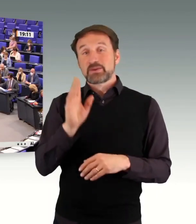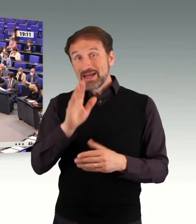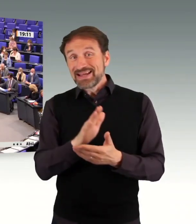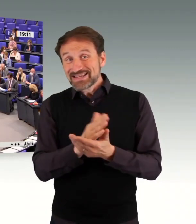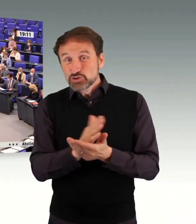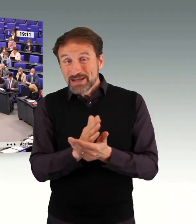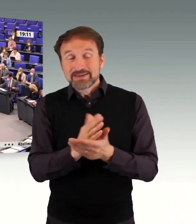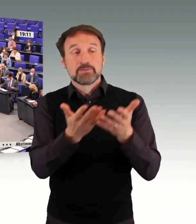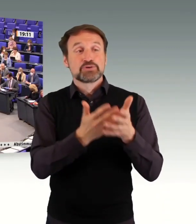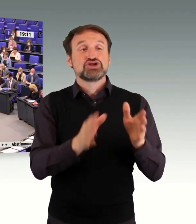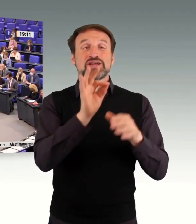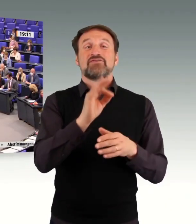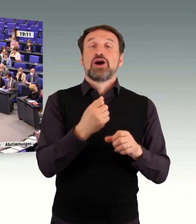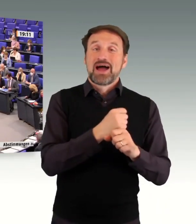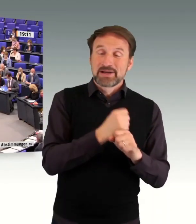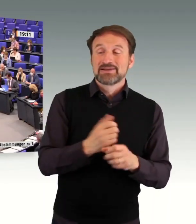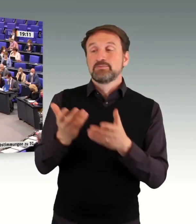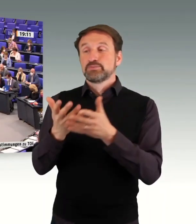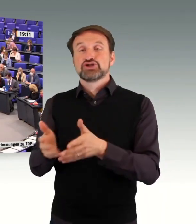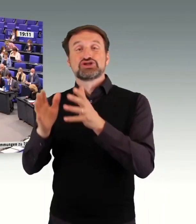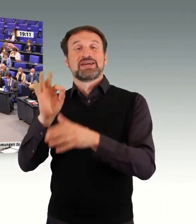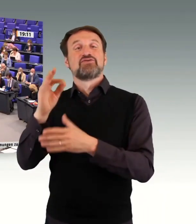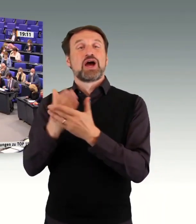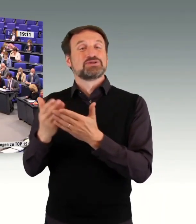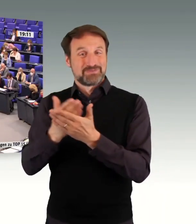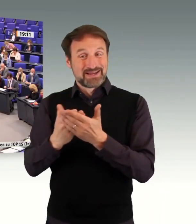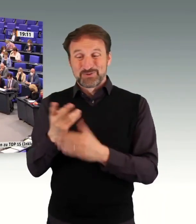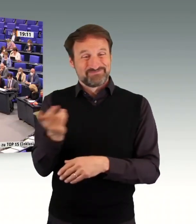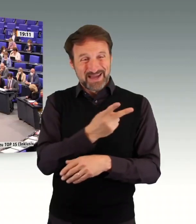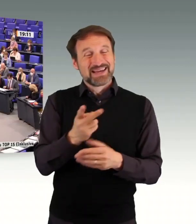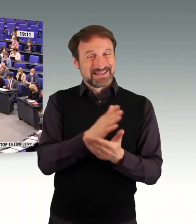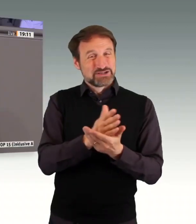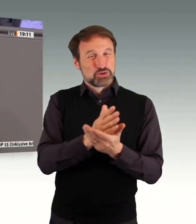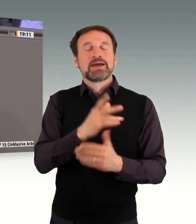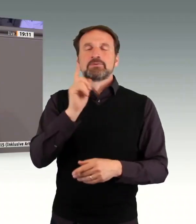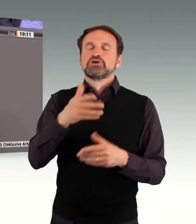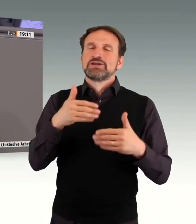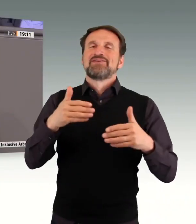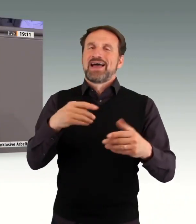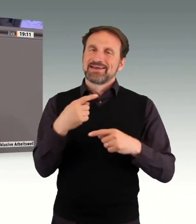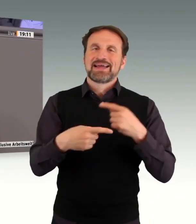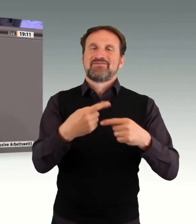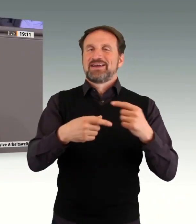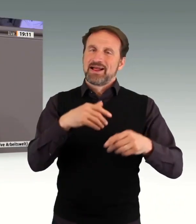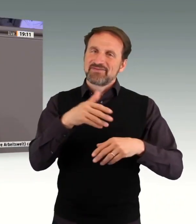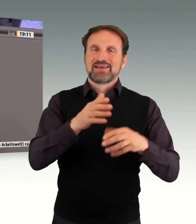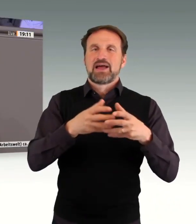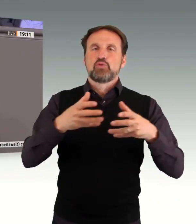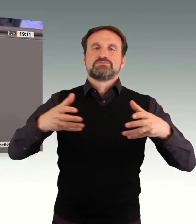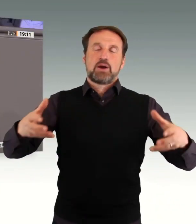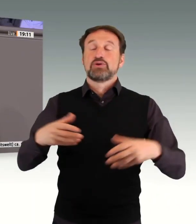ist eben auch sehr wichtig, dass wir diese Instrumente weiter ausbauen und weiterentwickeln. Sie haben es auch genannt, Herr Oellers,